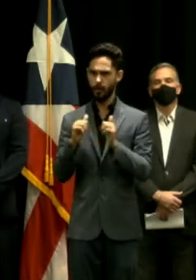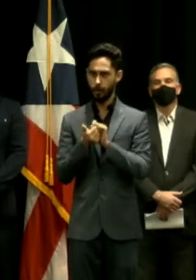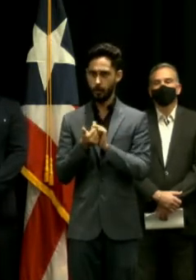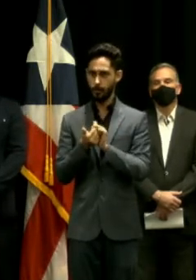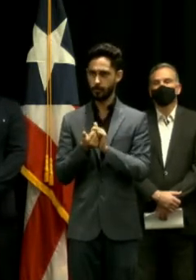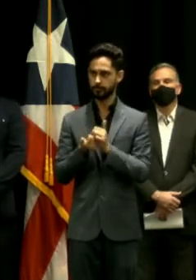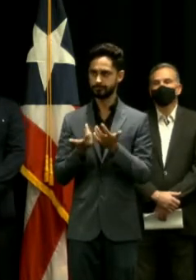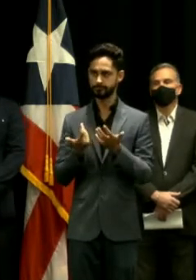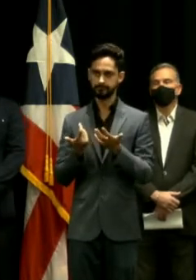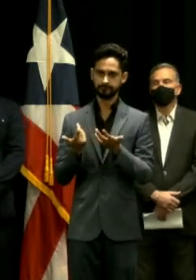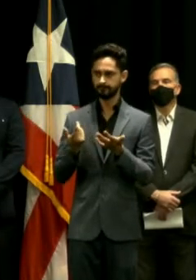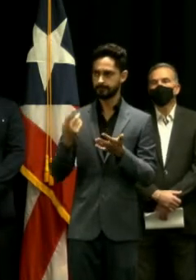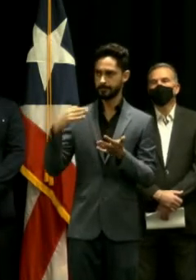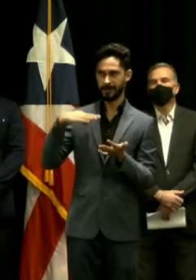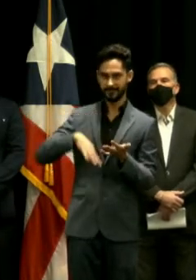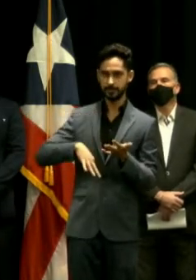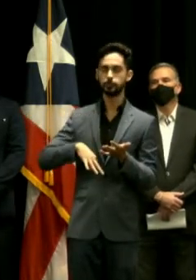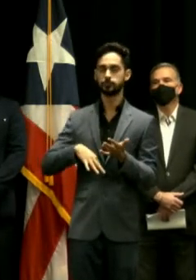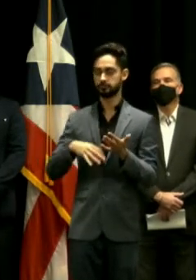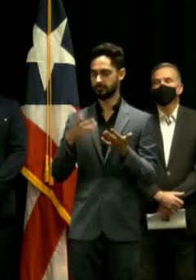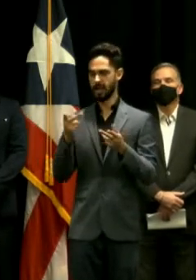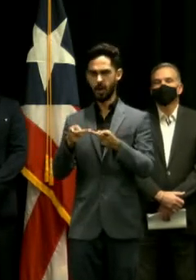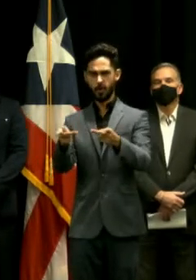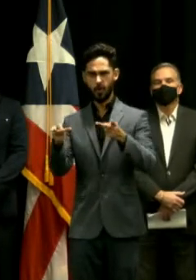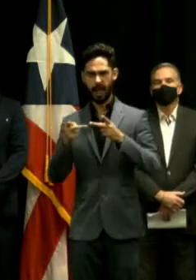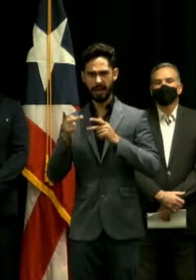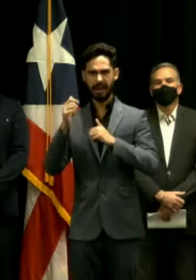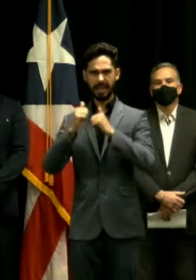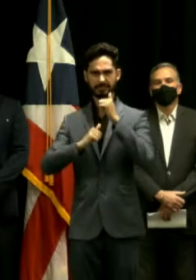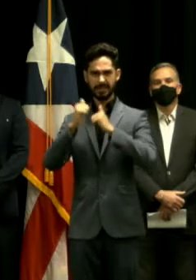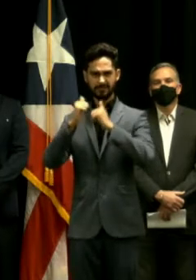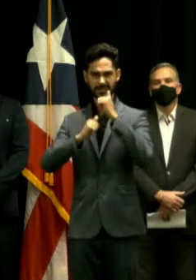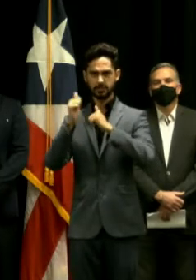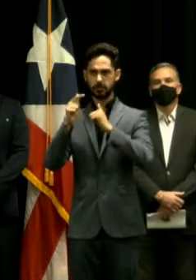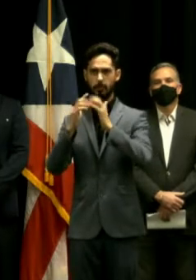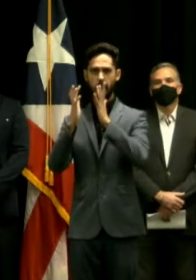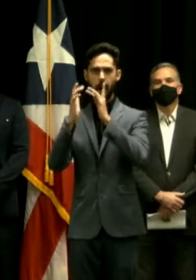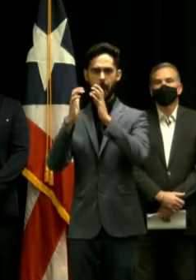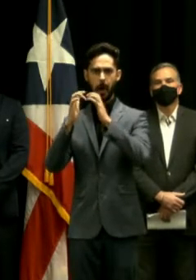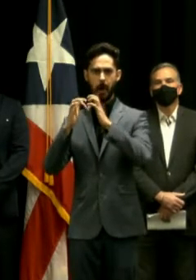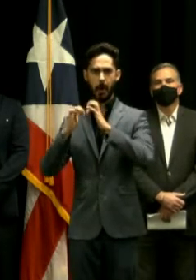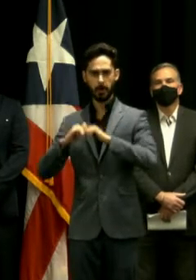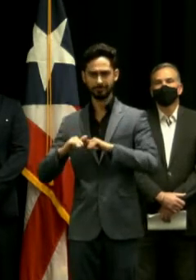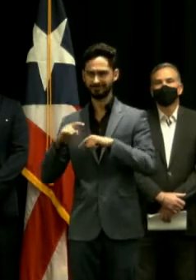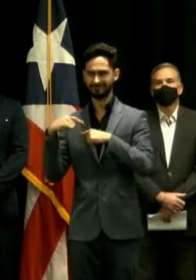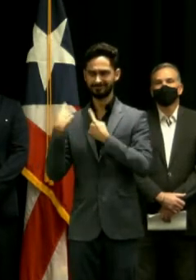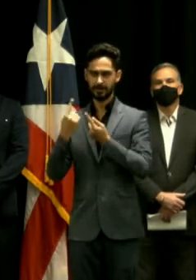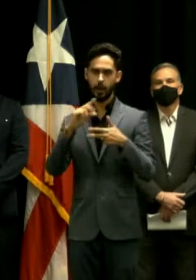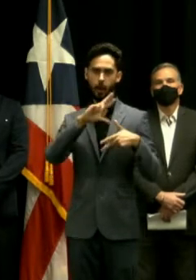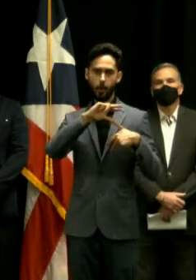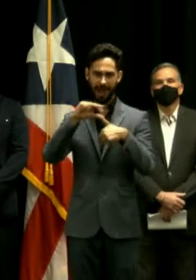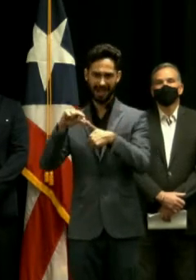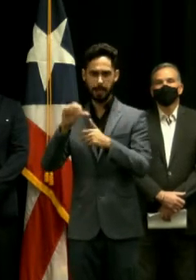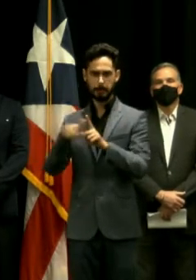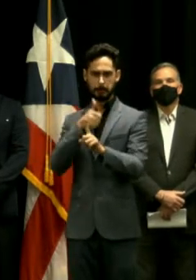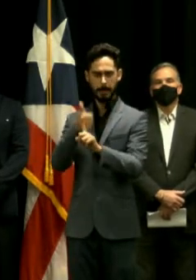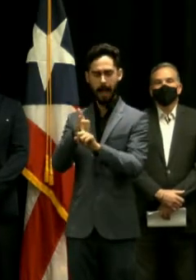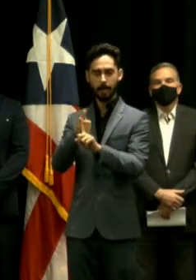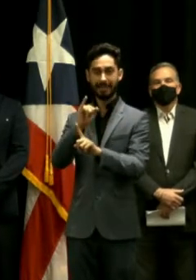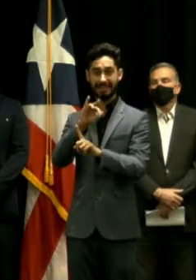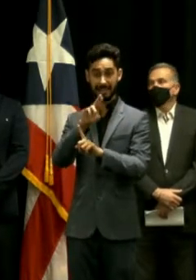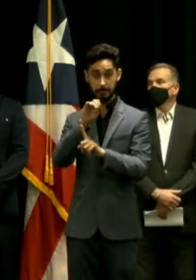actual que no se está utilizando, que sufrió muchos daños como resultado del huracán, de los huracanes Irma y María,